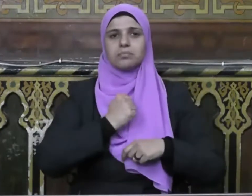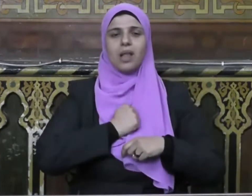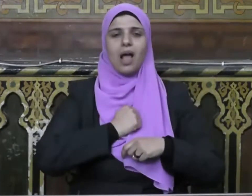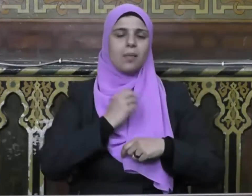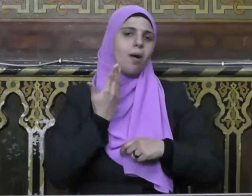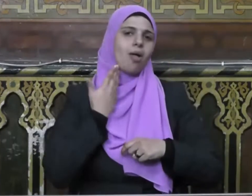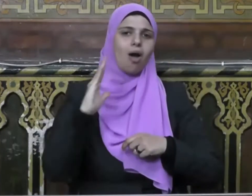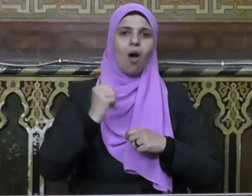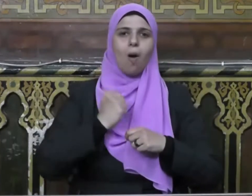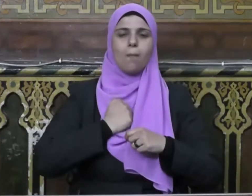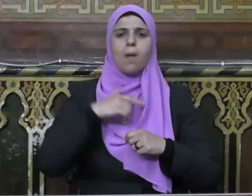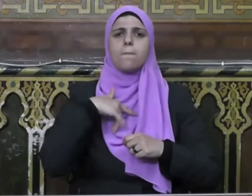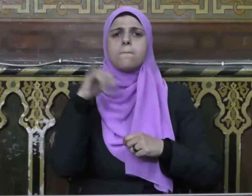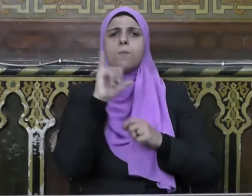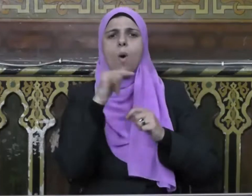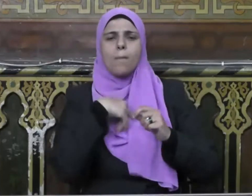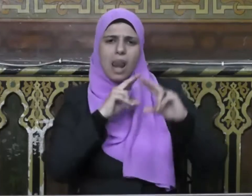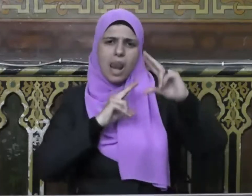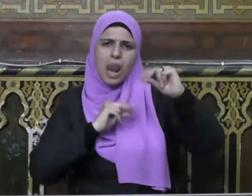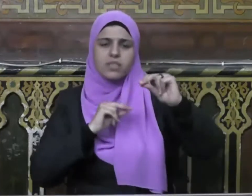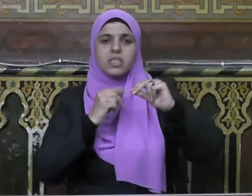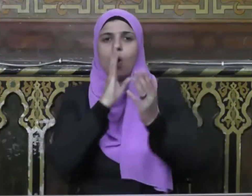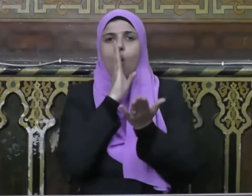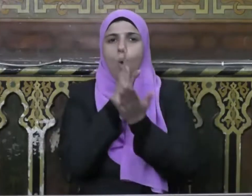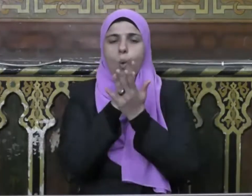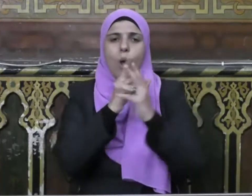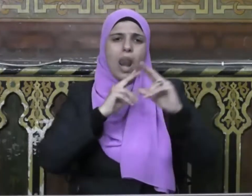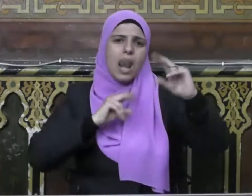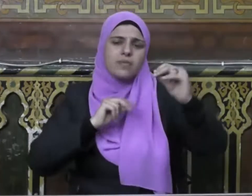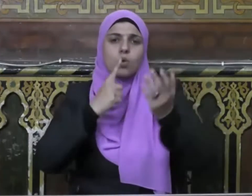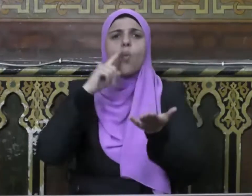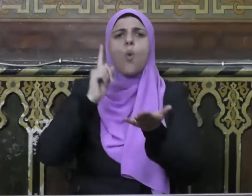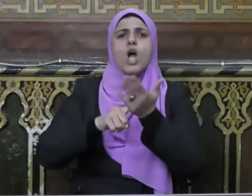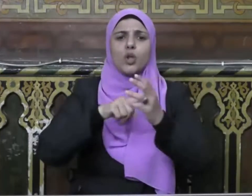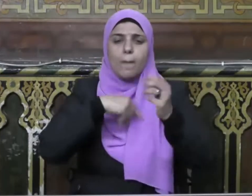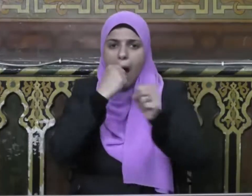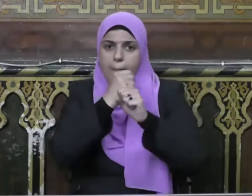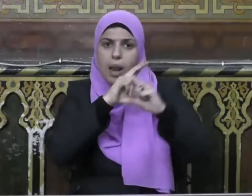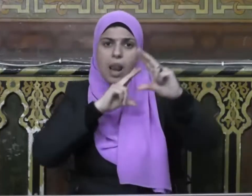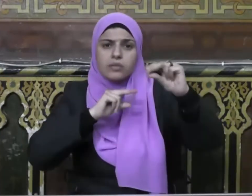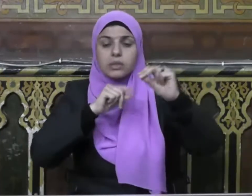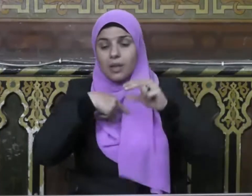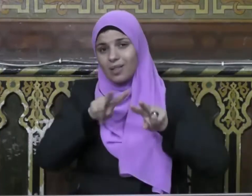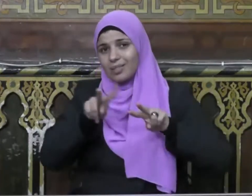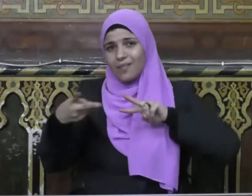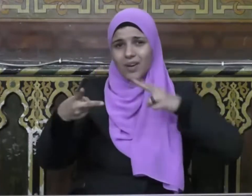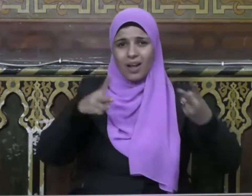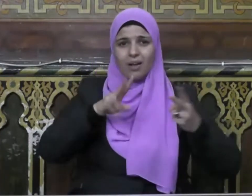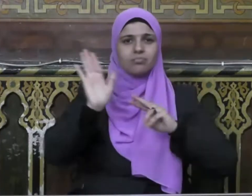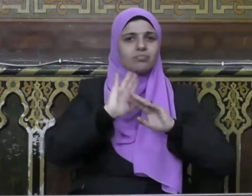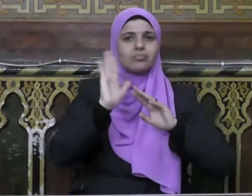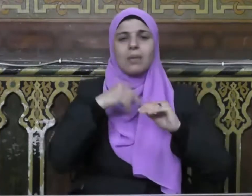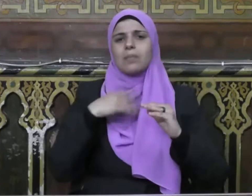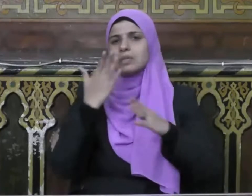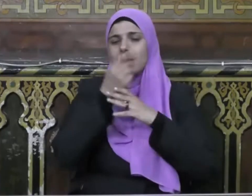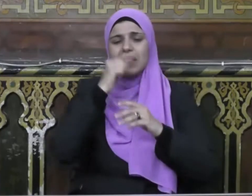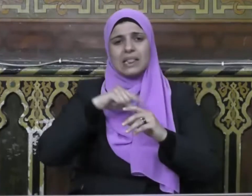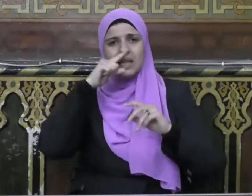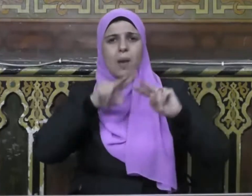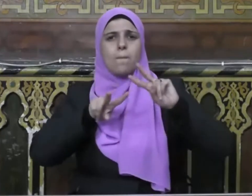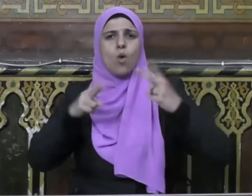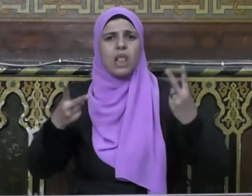وطن واحد لهم نفس الحقوق وعليهم نفس الواجبات دون تفرقة على